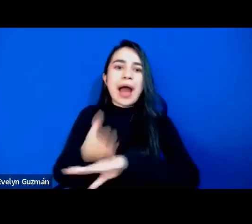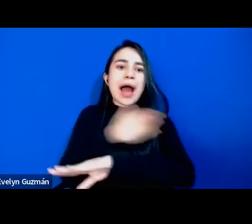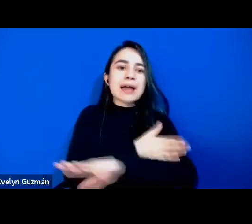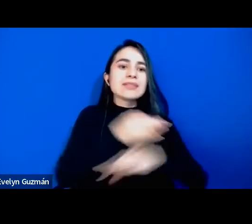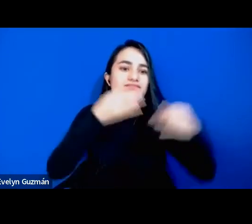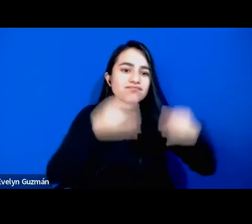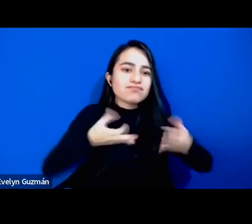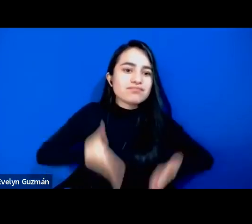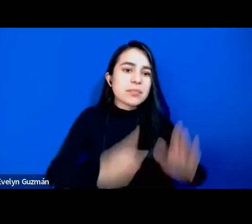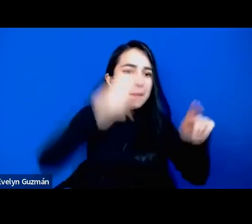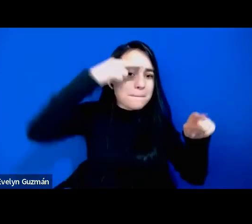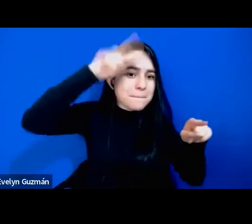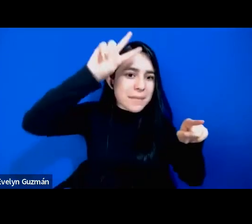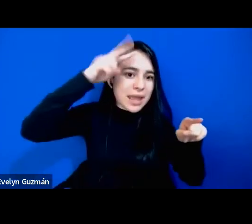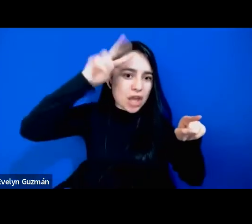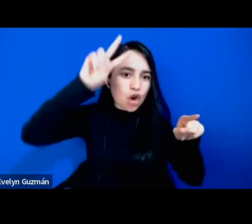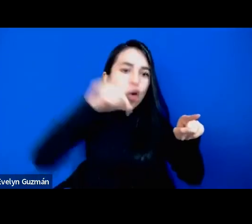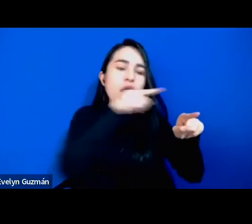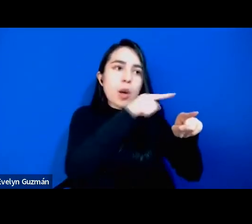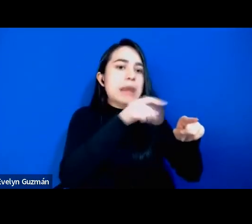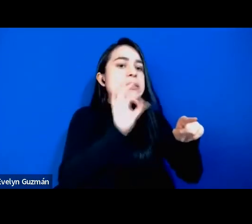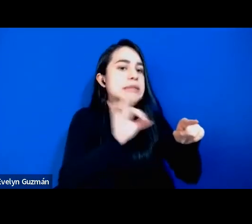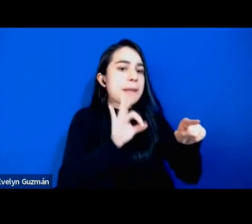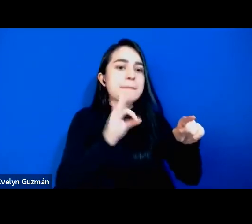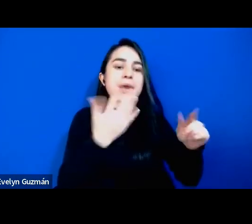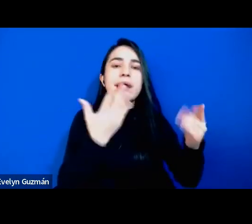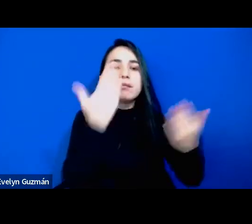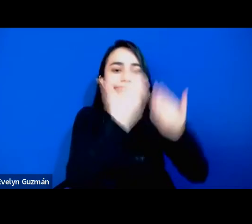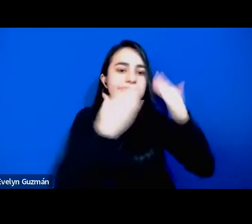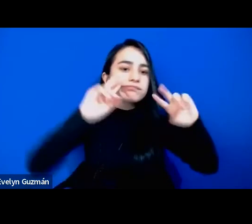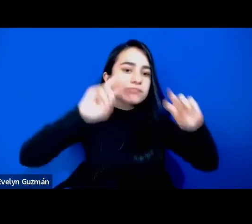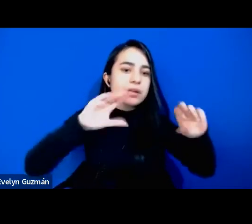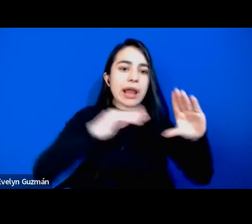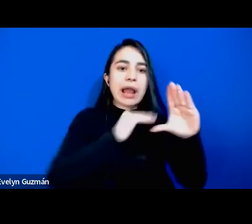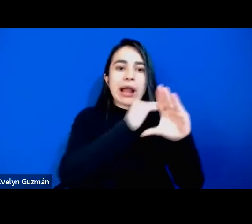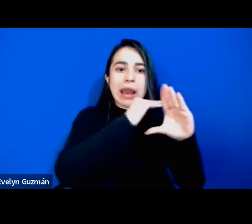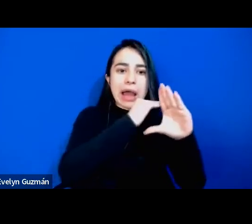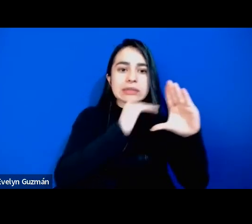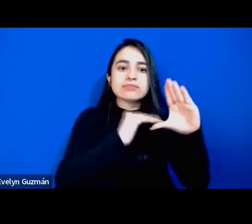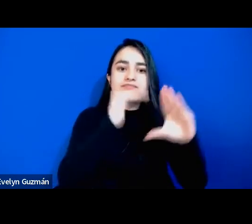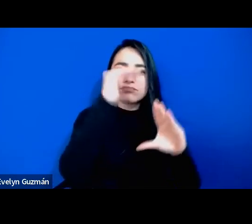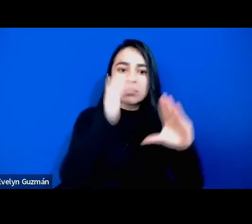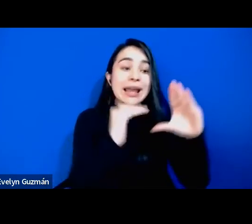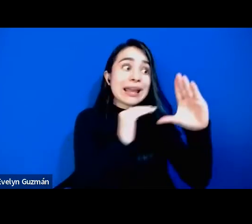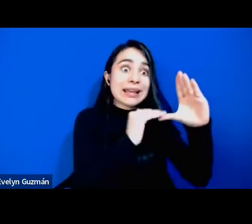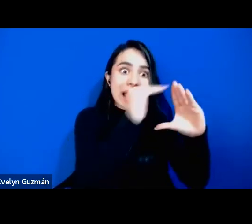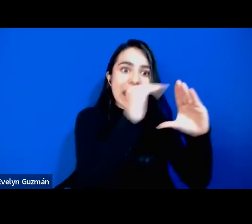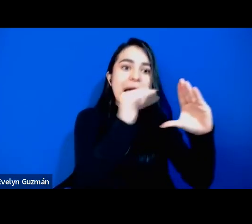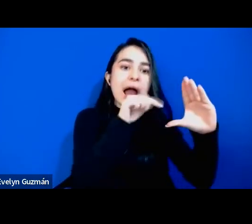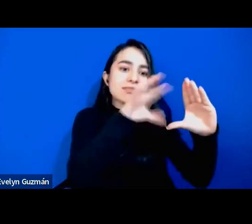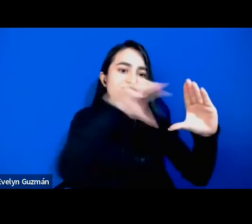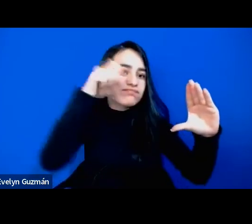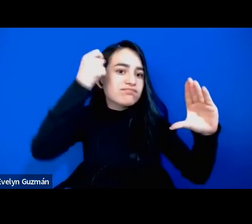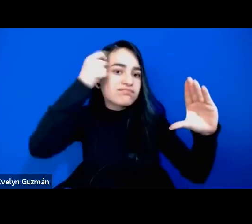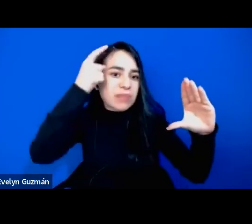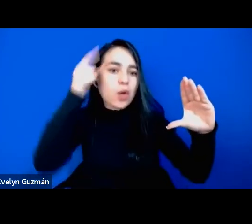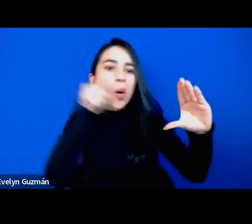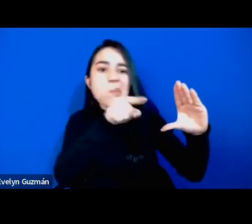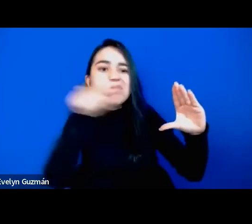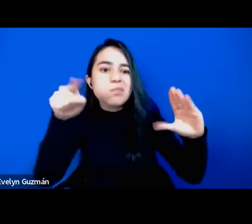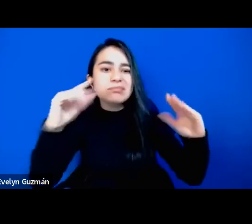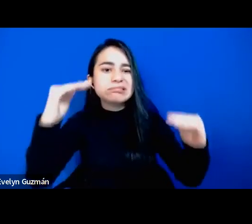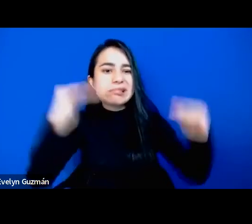todo lo explicaba la clase, ¿no? Y todo era un estudio de clase, y era la clase la manera en que se iba a entender la desigualdad.